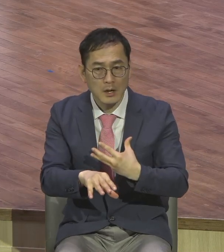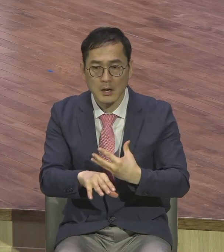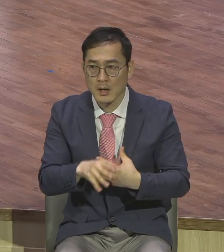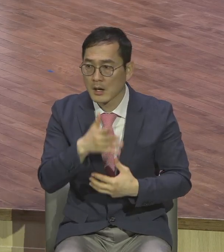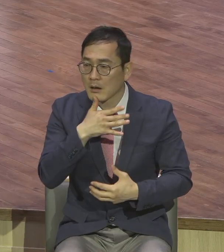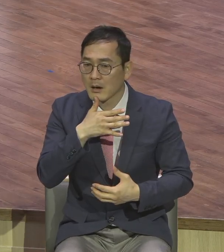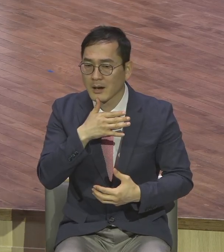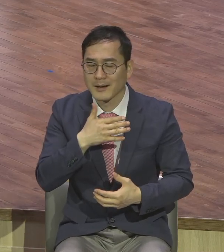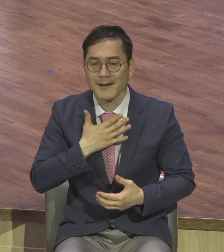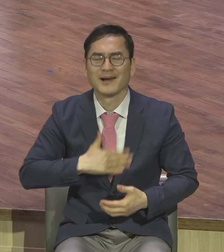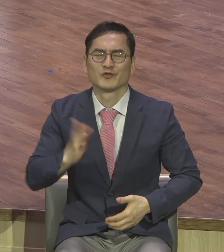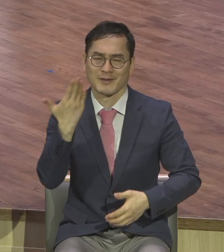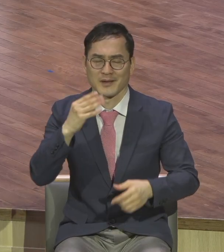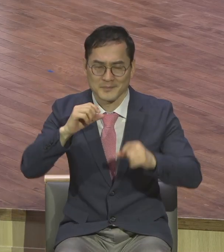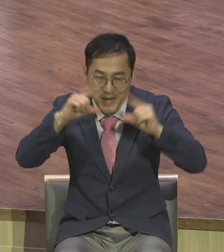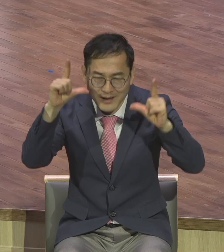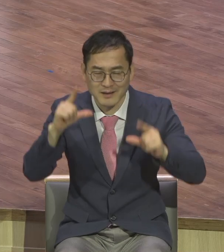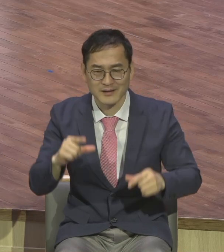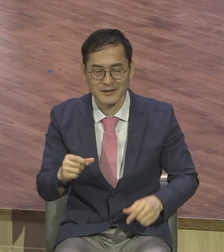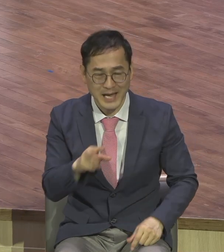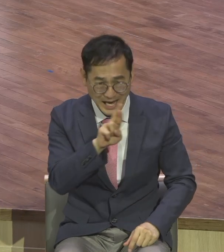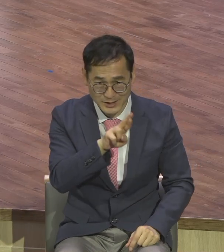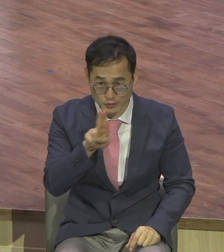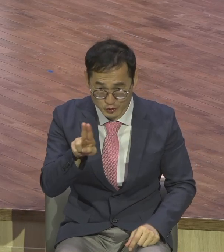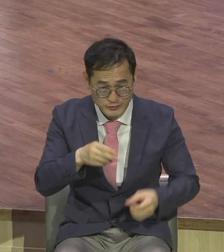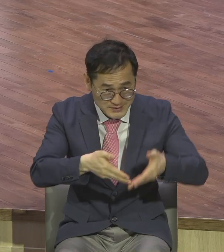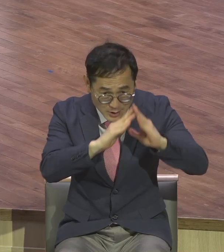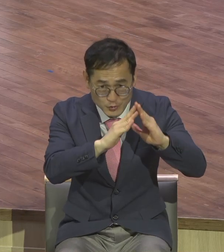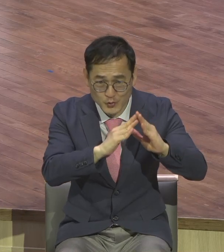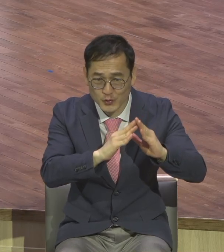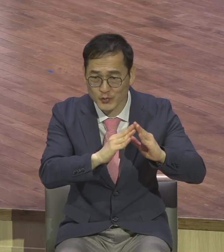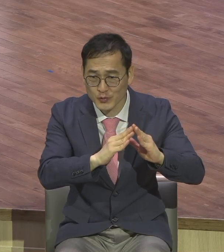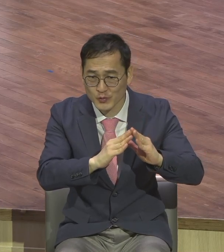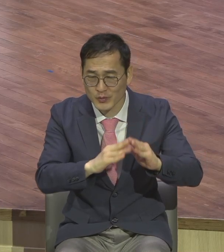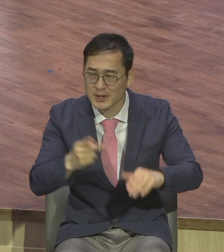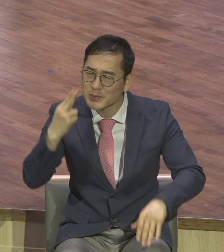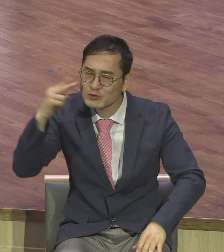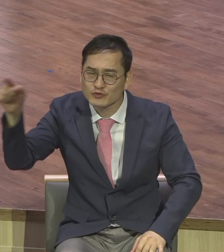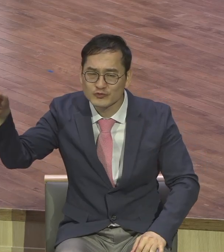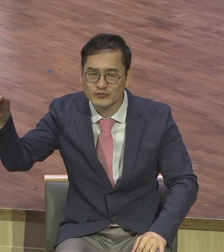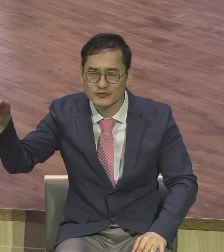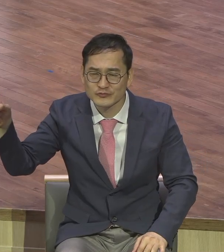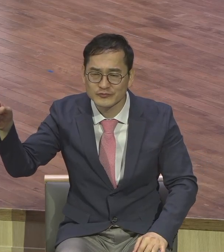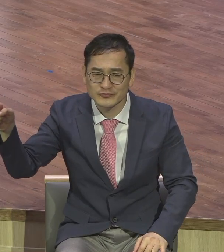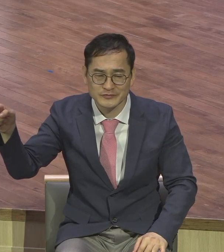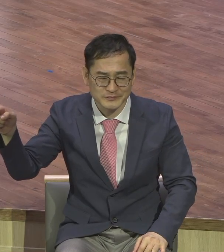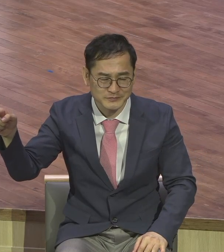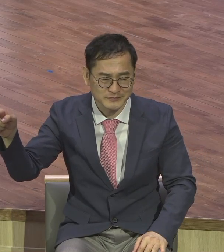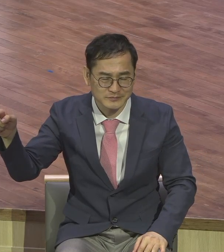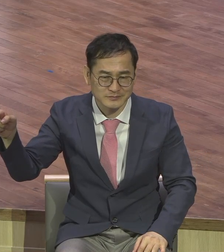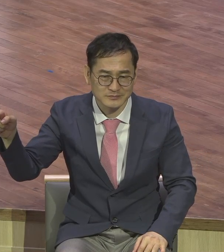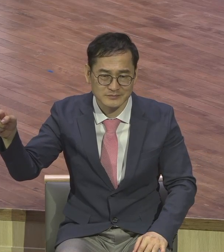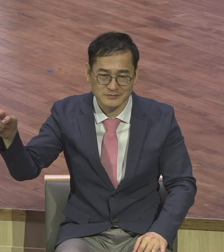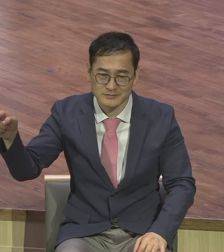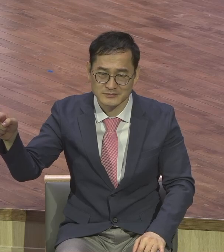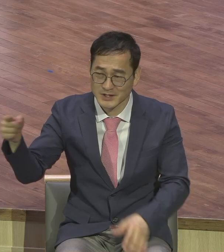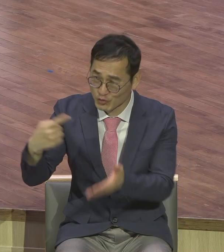알류가 뭔지 왜 알류를 세웠는지 할 일 없이 미국에서 돈이 남아들어가지고 미국을 위해서 동남아를 위해서